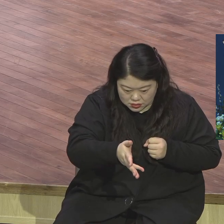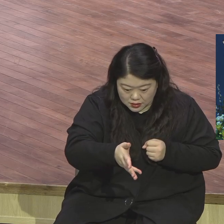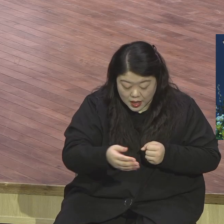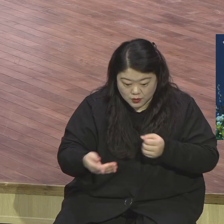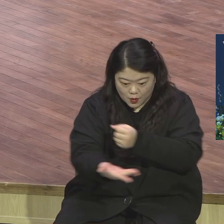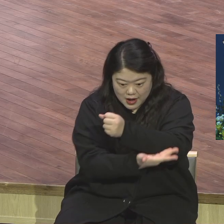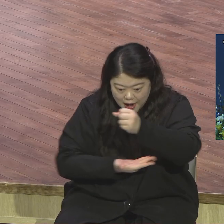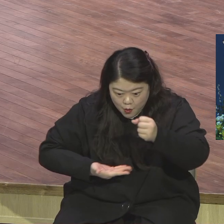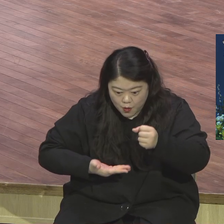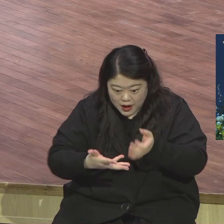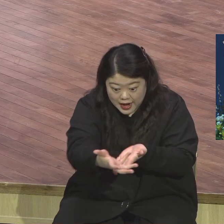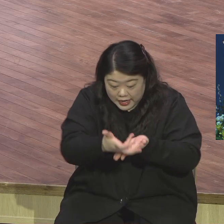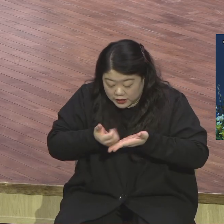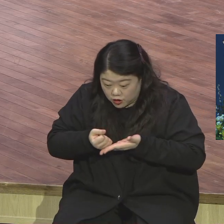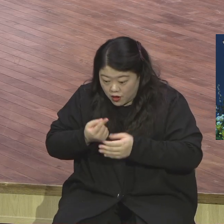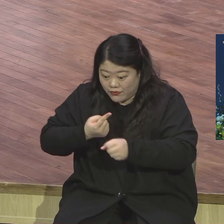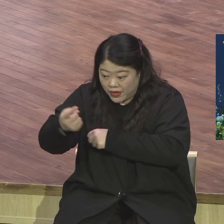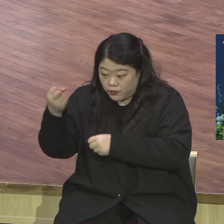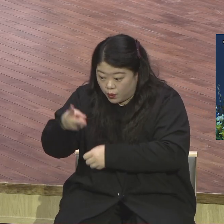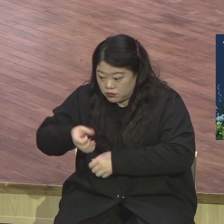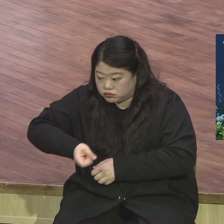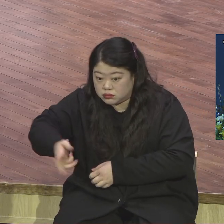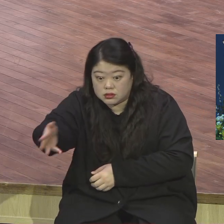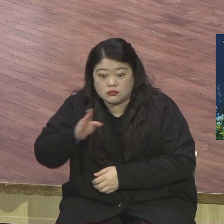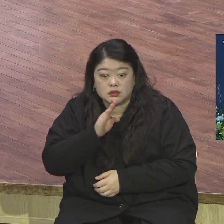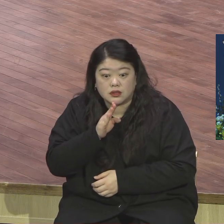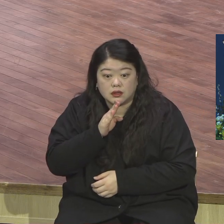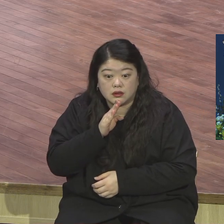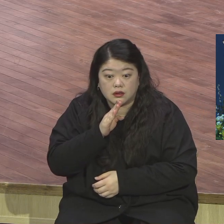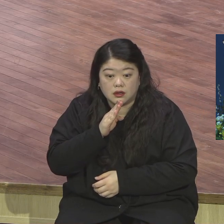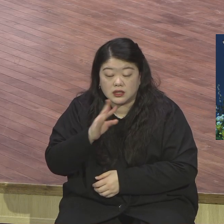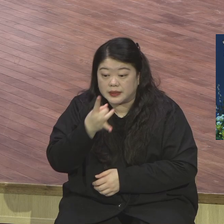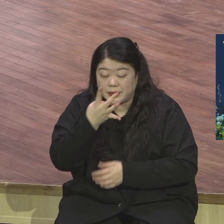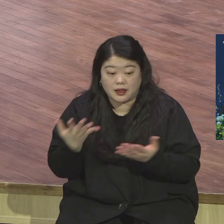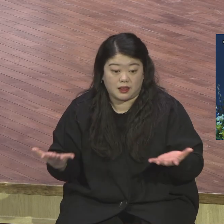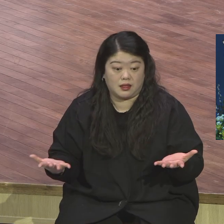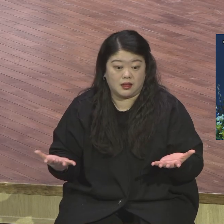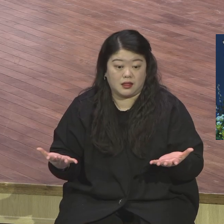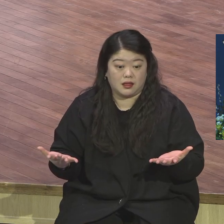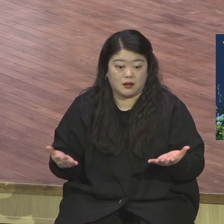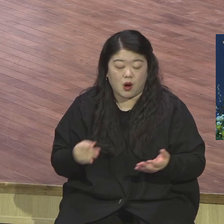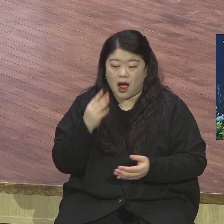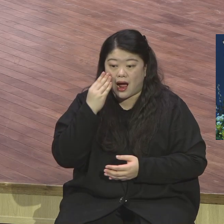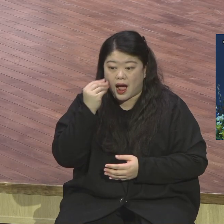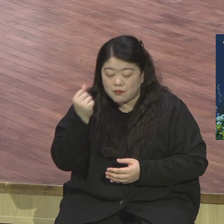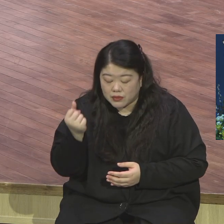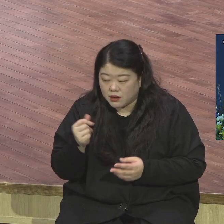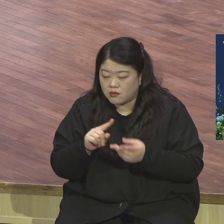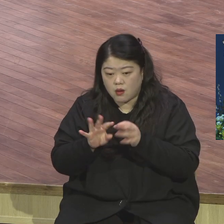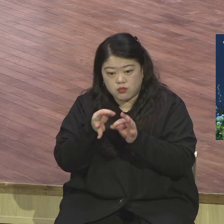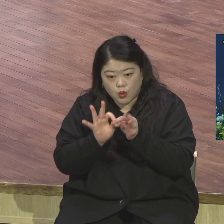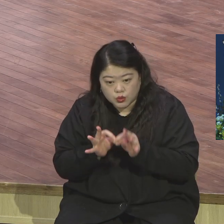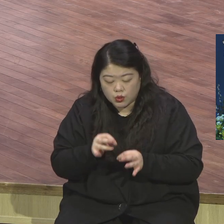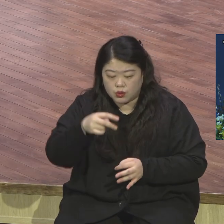무화과나무 성유나무 감남나무에 열매를 맺지 못했어요